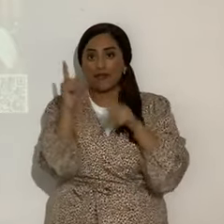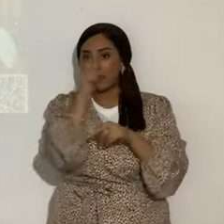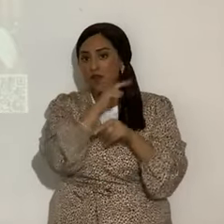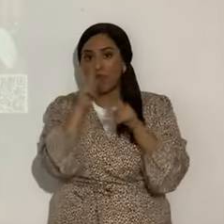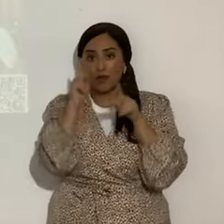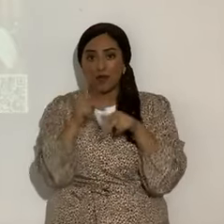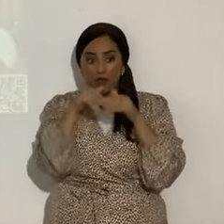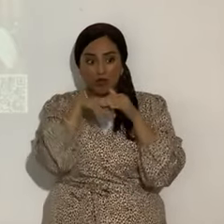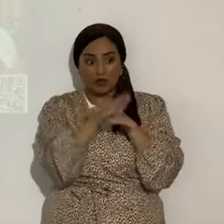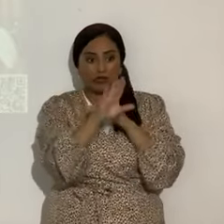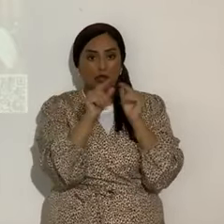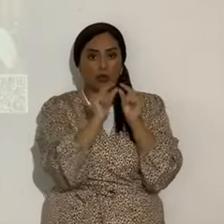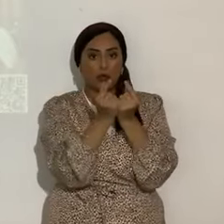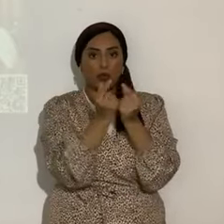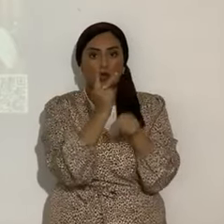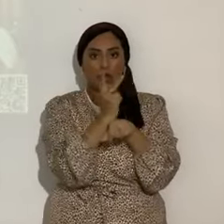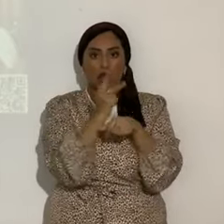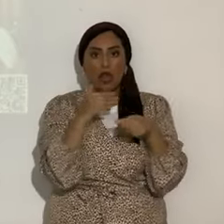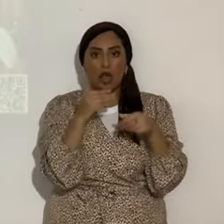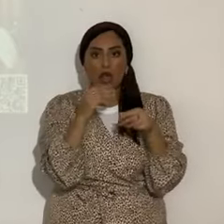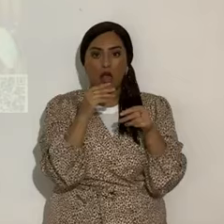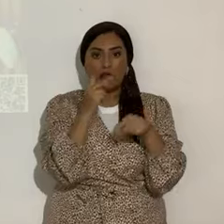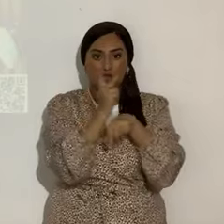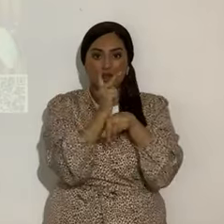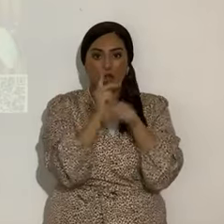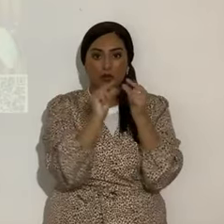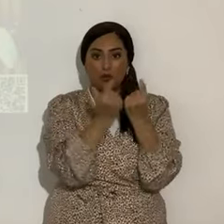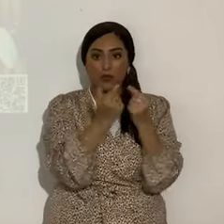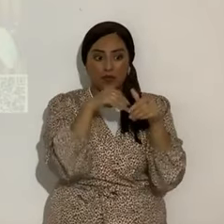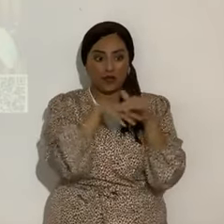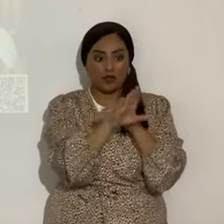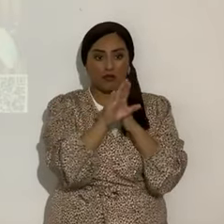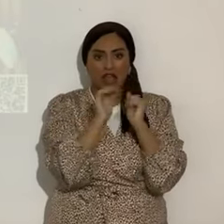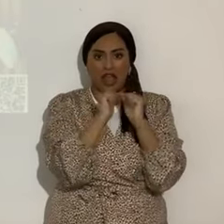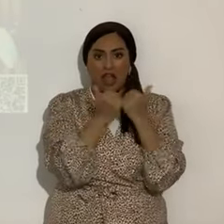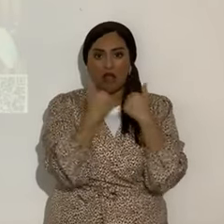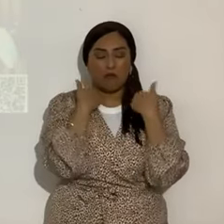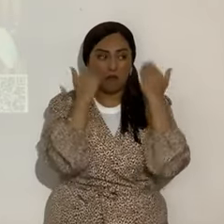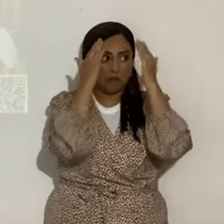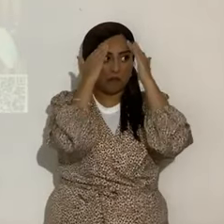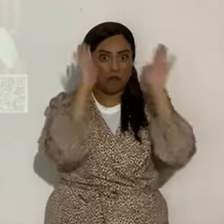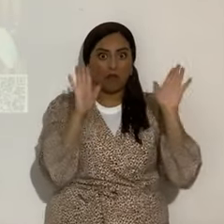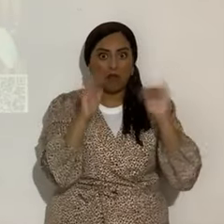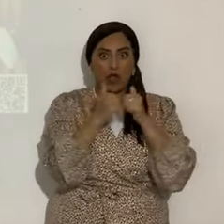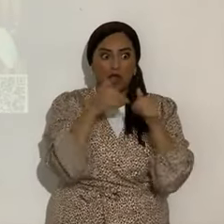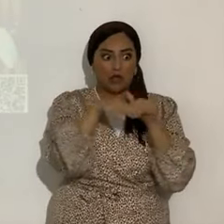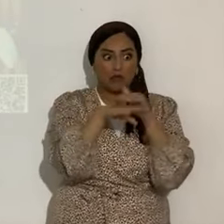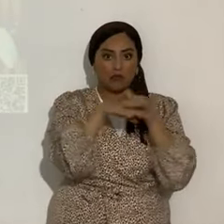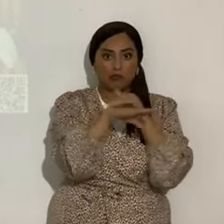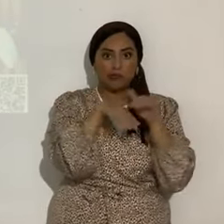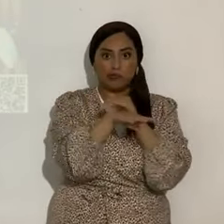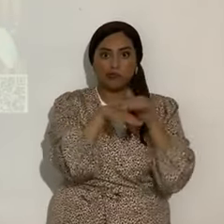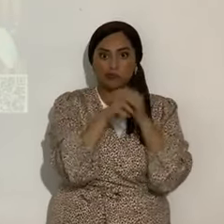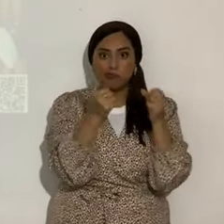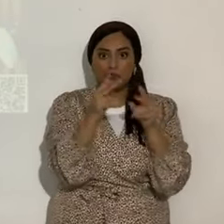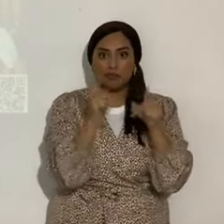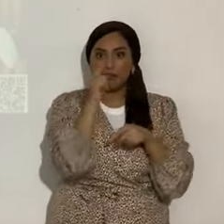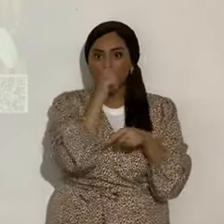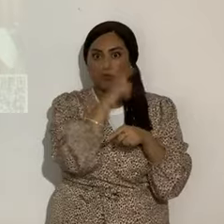congregación Gozo y Paz. ¿Cómo lo hicieron? ¿Quién sabe? Solamente el Eterno sabe, ¿verdad? Pero estoy diciendo absolutamente la verdad. Entonces, todos